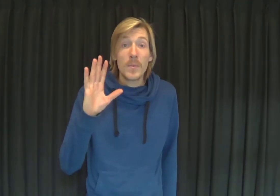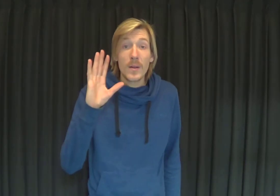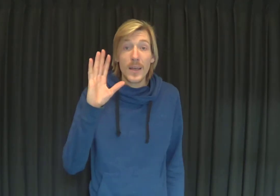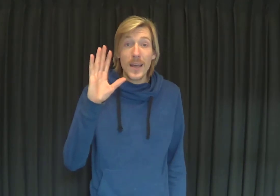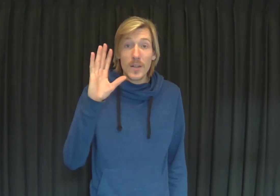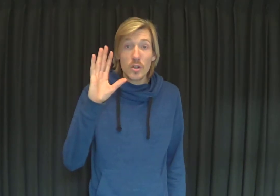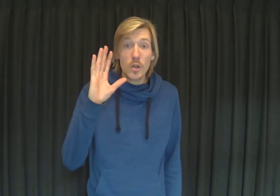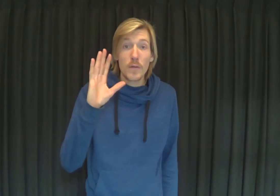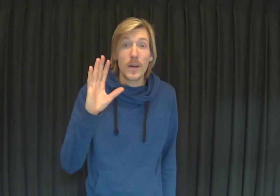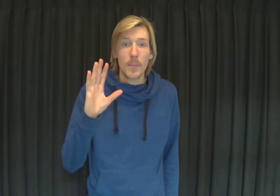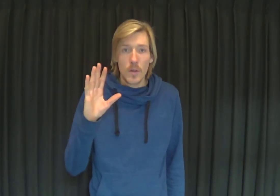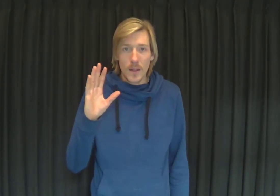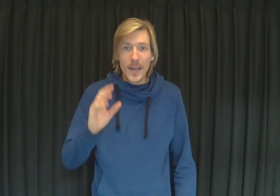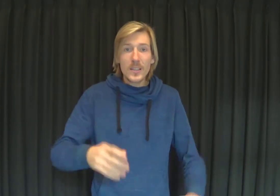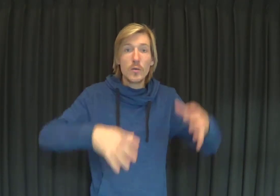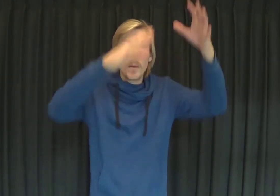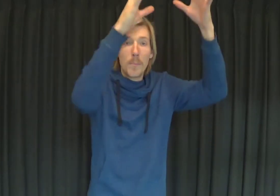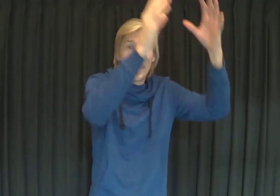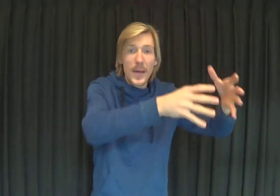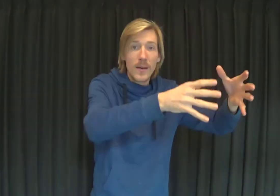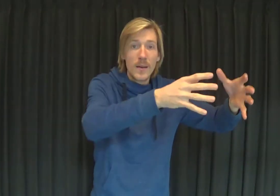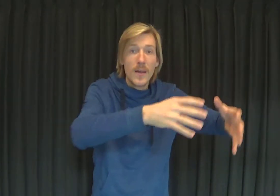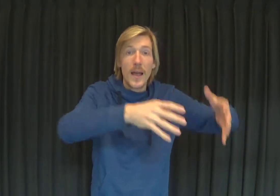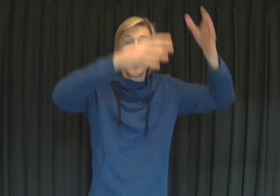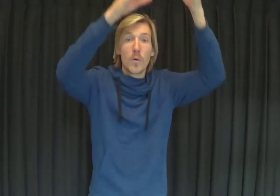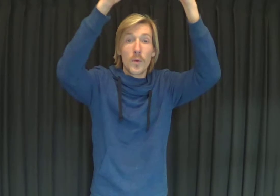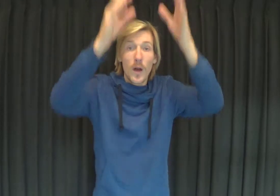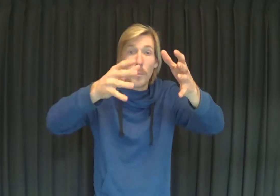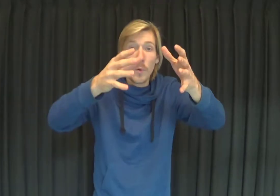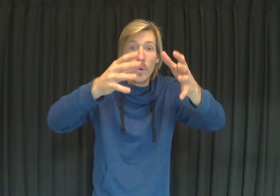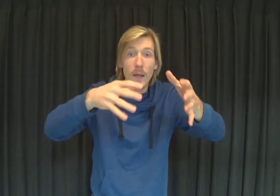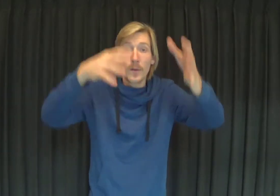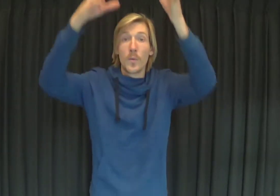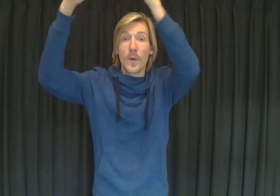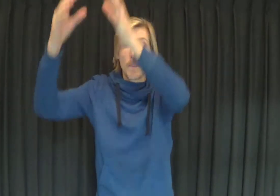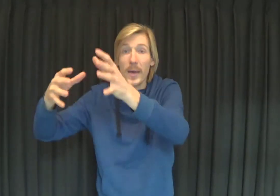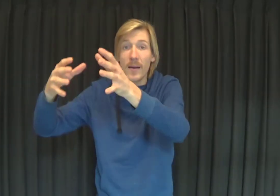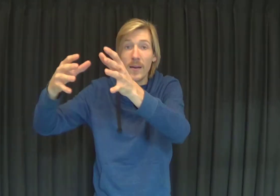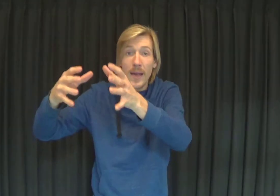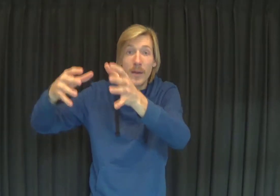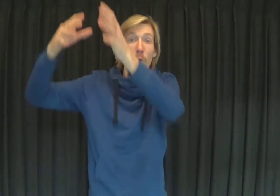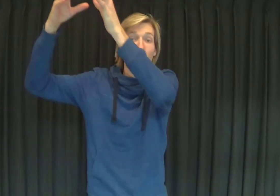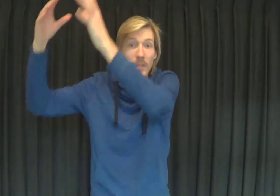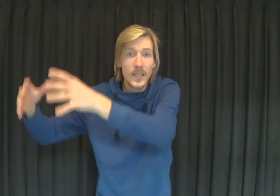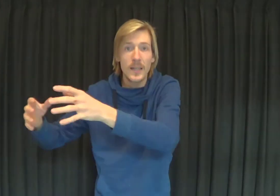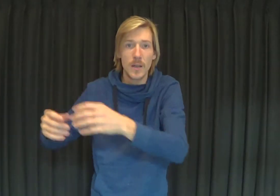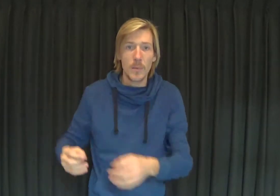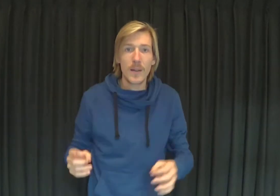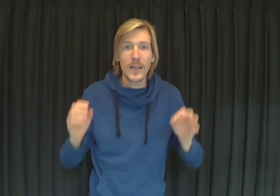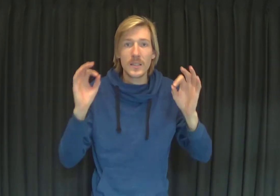in een stukje van rippen. Eerst doen we een peer, en dan komt er een appel, en dan komt er een peer, en dan komt er een sinaasappel. Dat klinkt